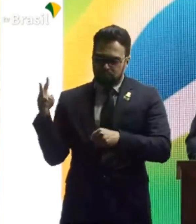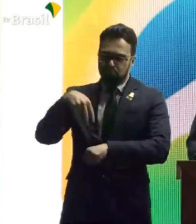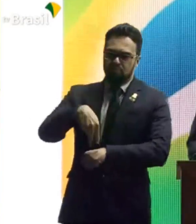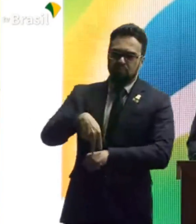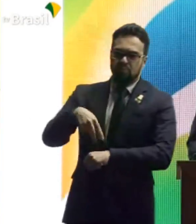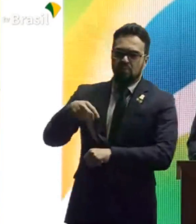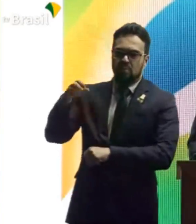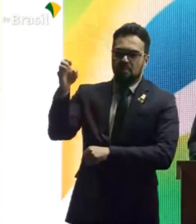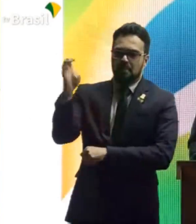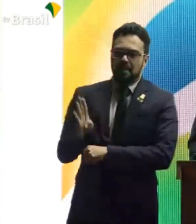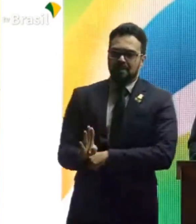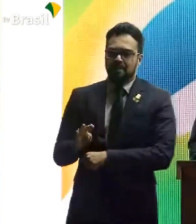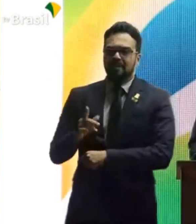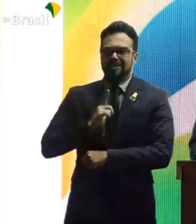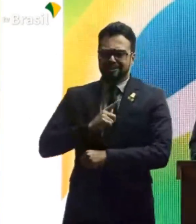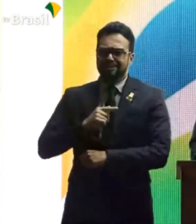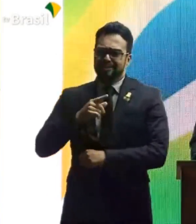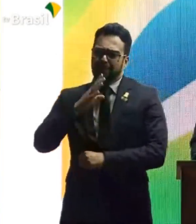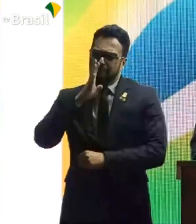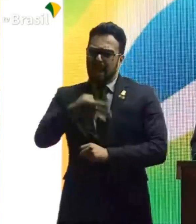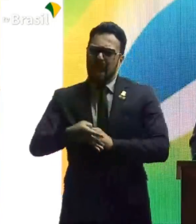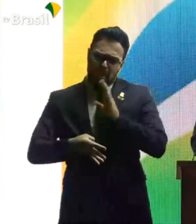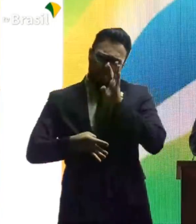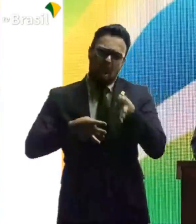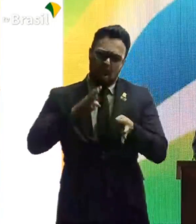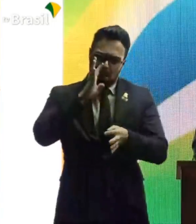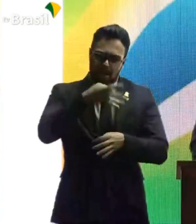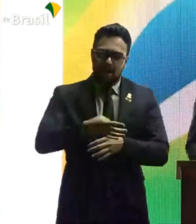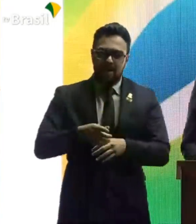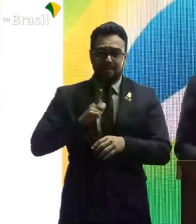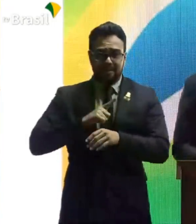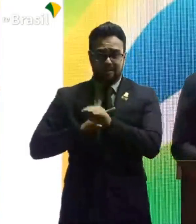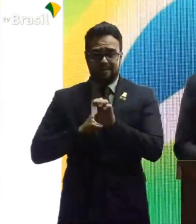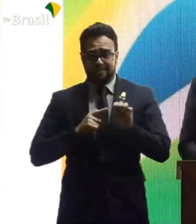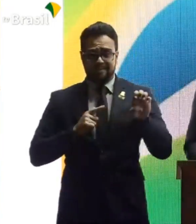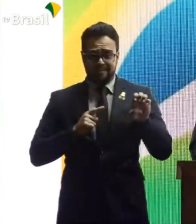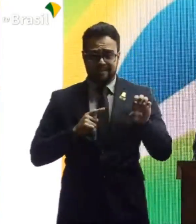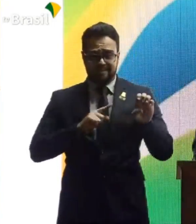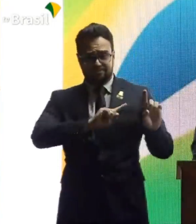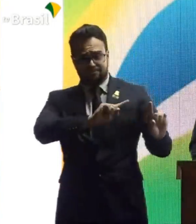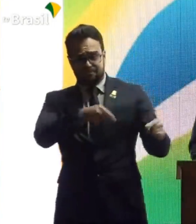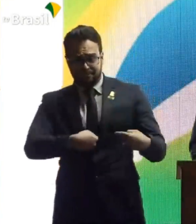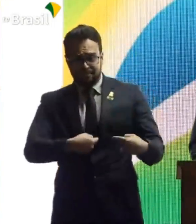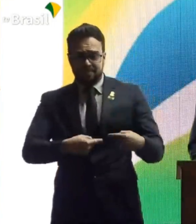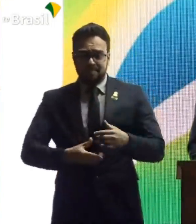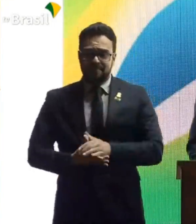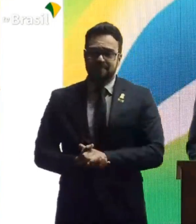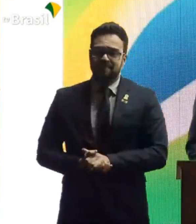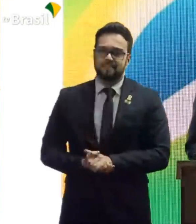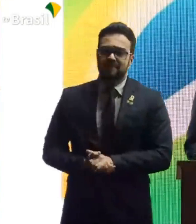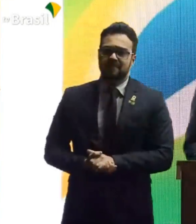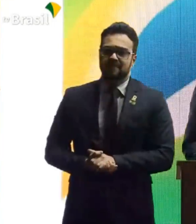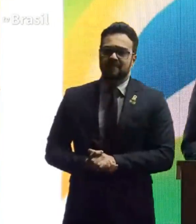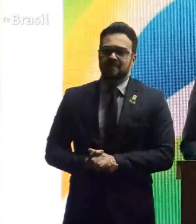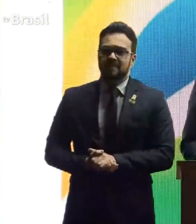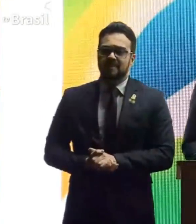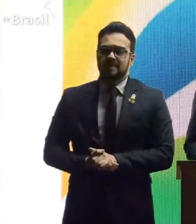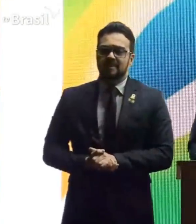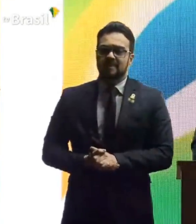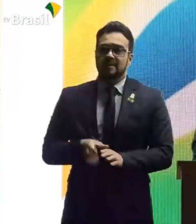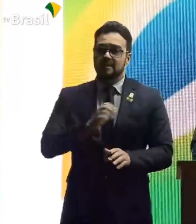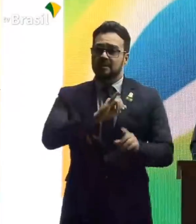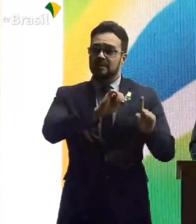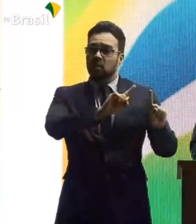Quem não assume sob críticas? Afinal de contas, a posição está aí. E quiseram eu se a posição fosse